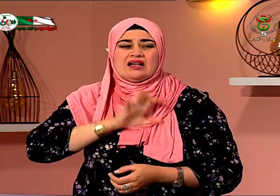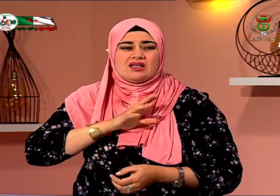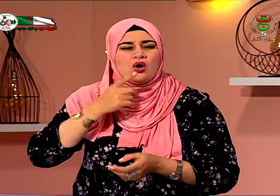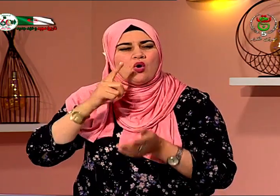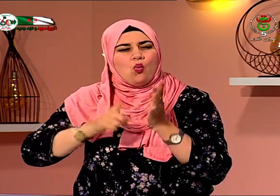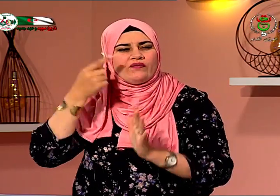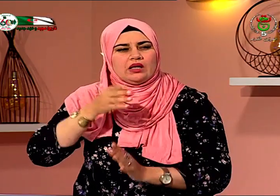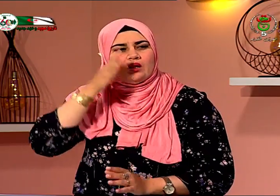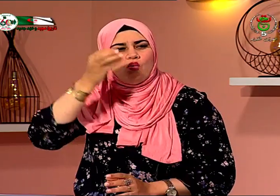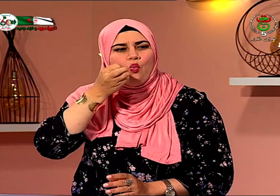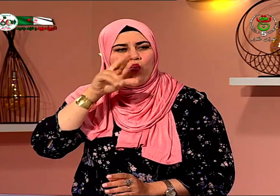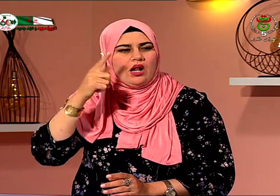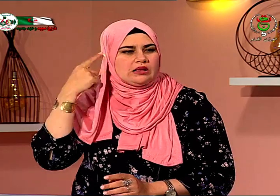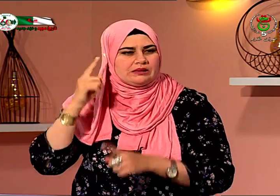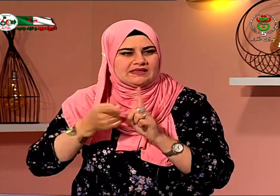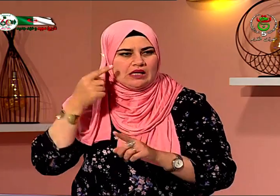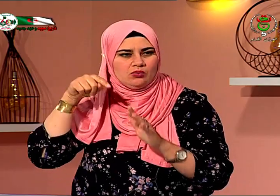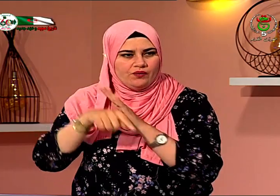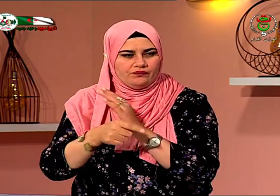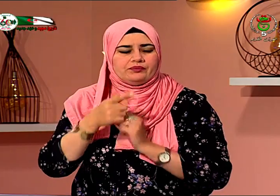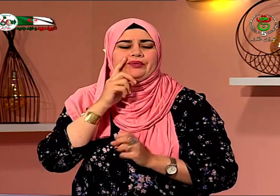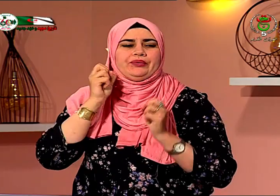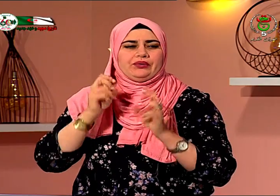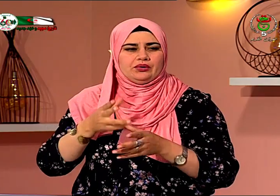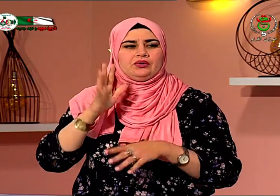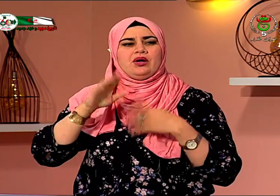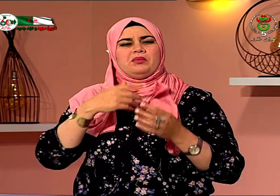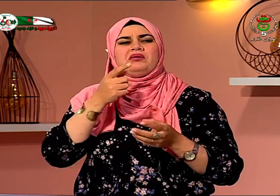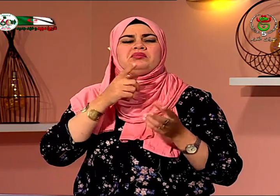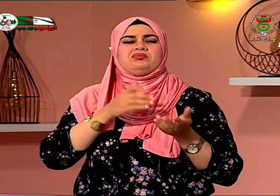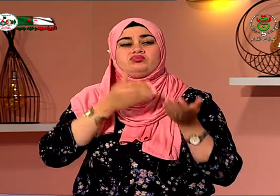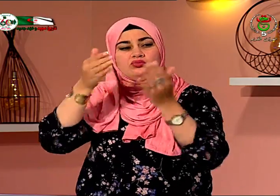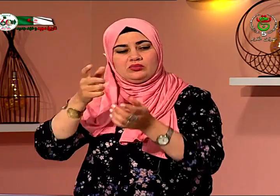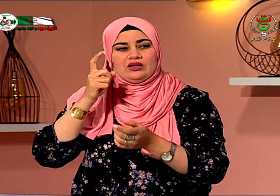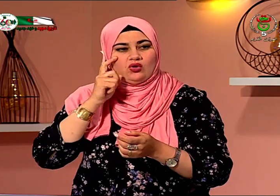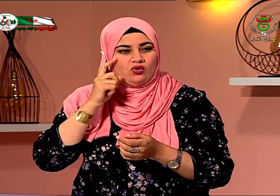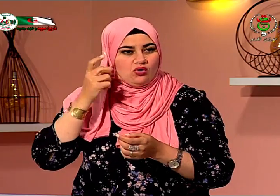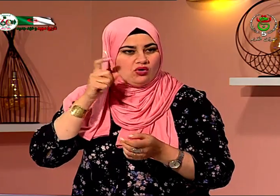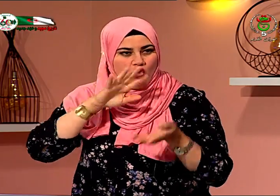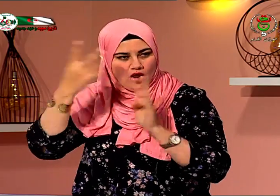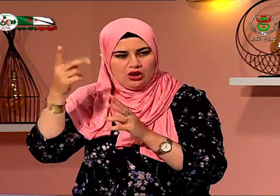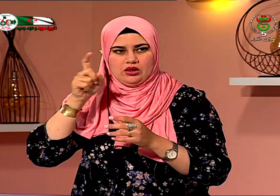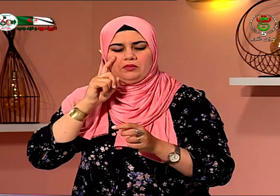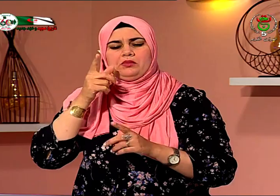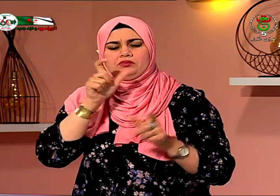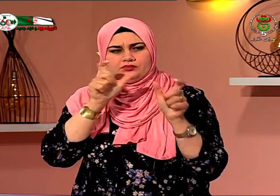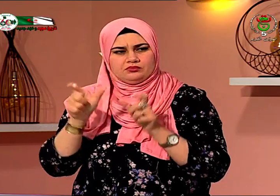أتأثر وبالتالي فهموا أن هناك مشكلة حقيقة وذهبوا إلى طبيب آخر كي يقوم يعني